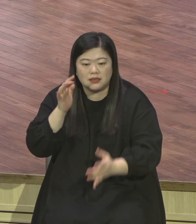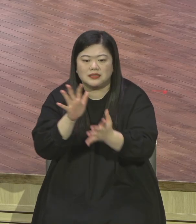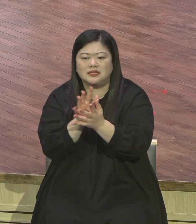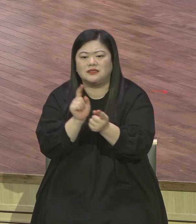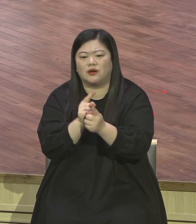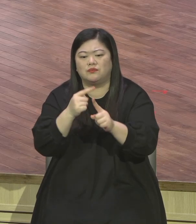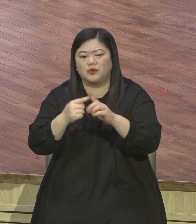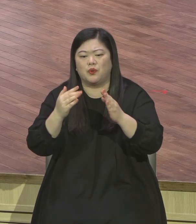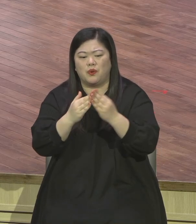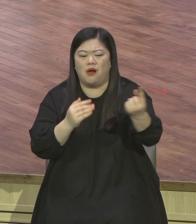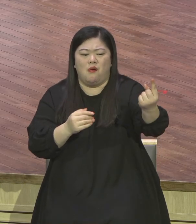싶었던지